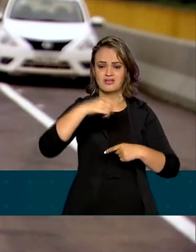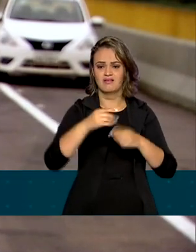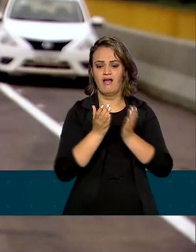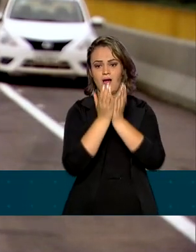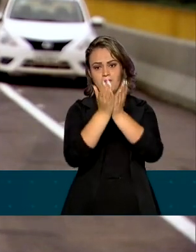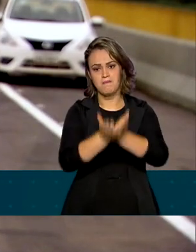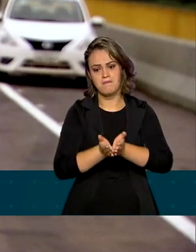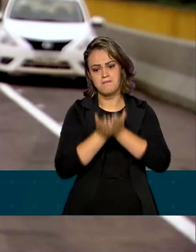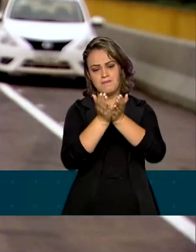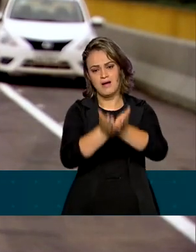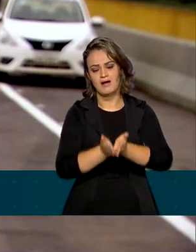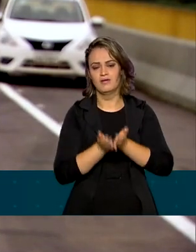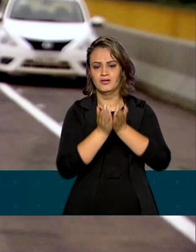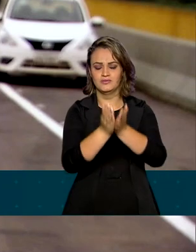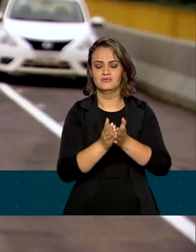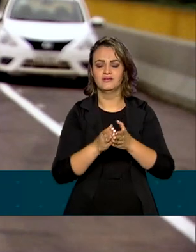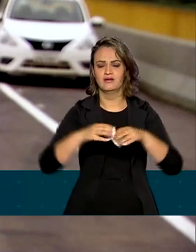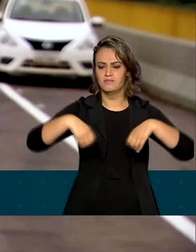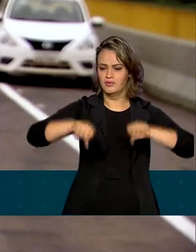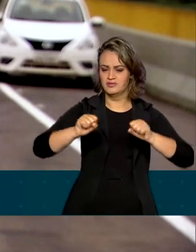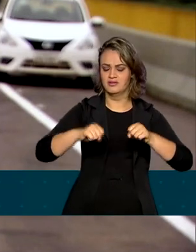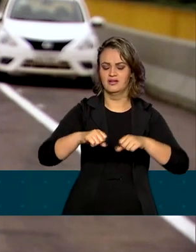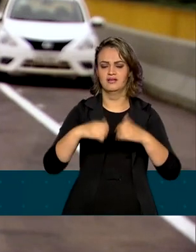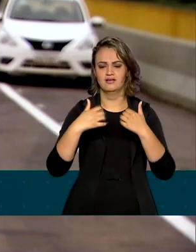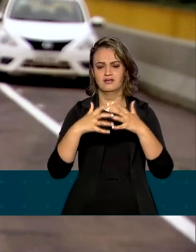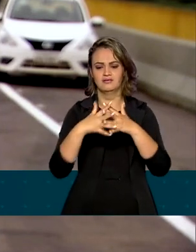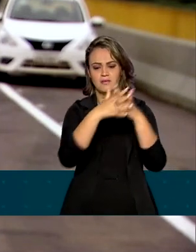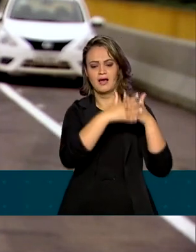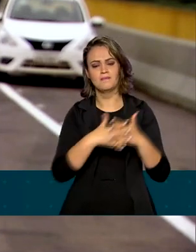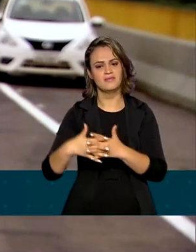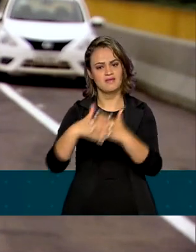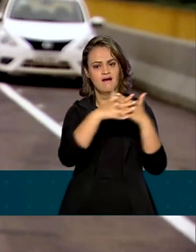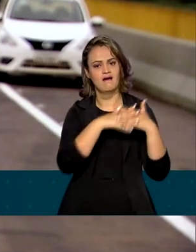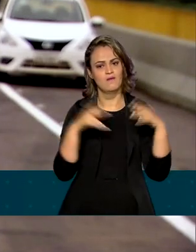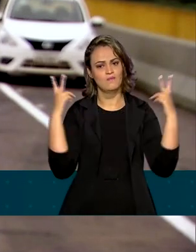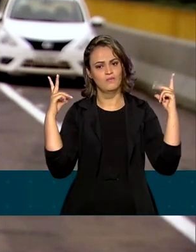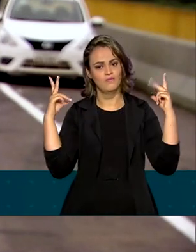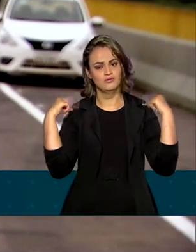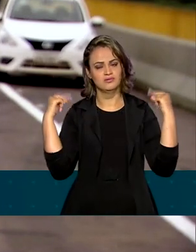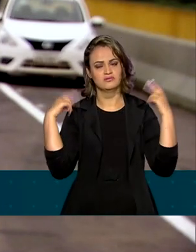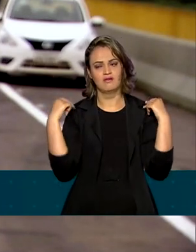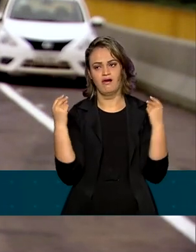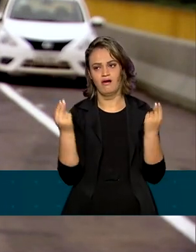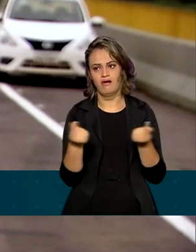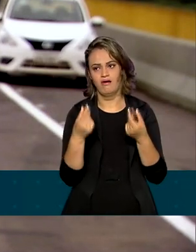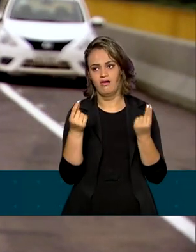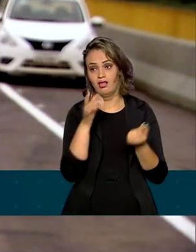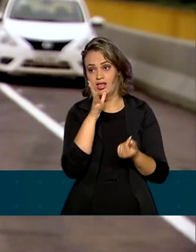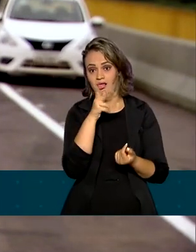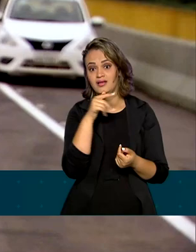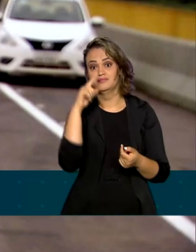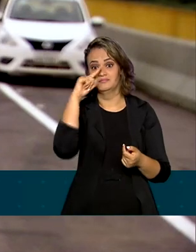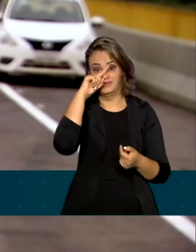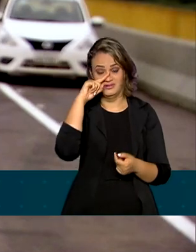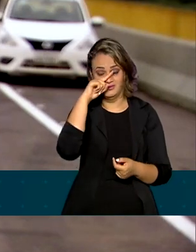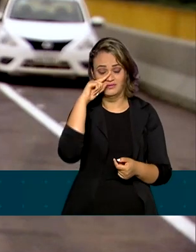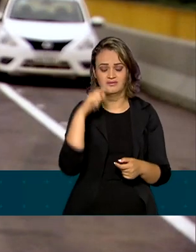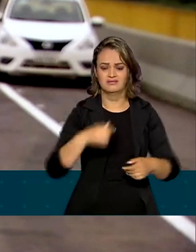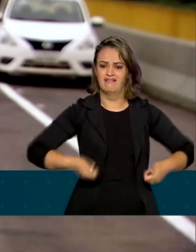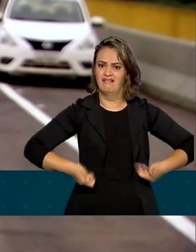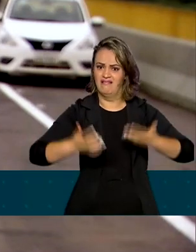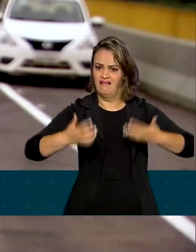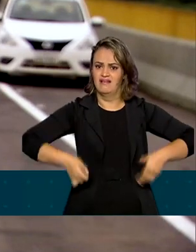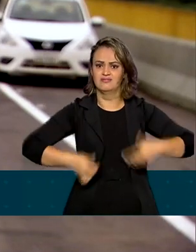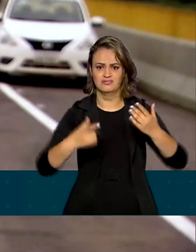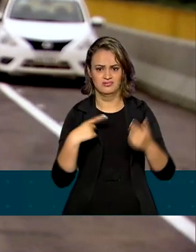uma balsa, por onde passavam motociclistas, caminhoneiros, motoristas, de forma demorada, perigosa e onerosa.